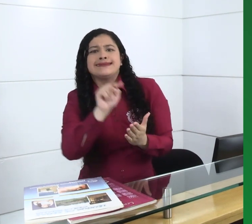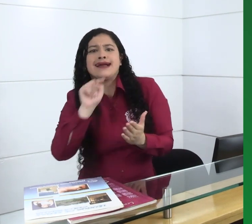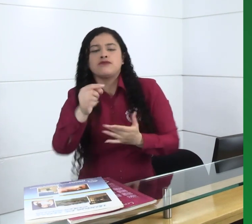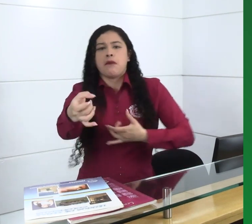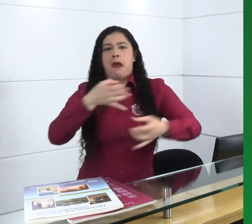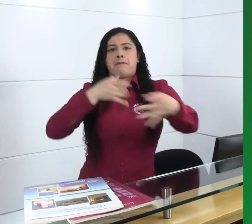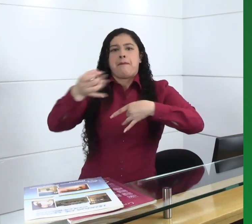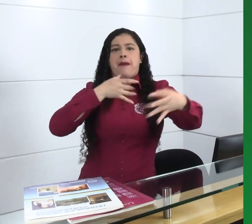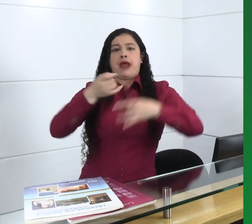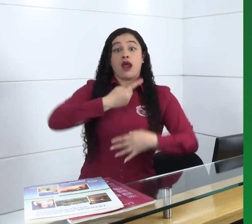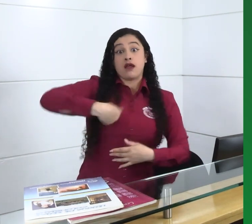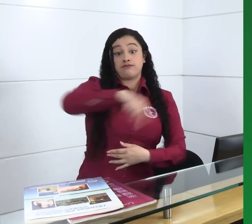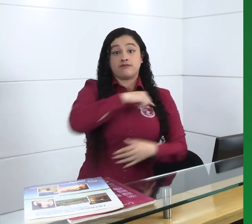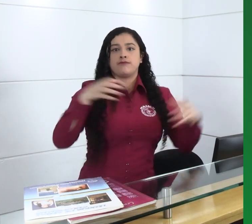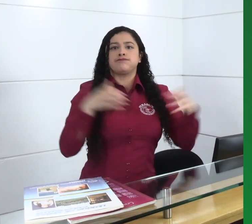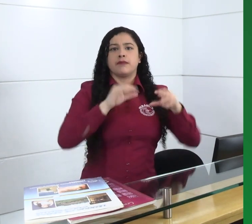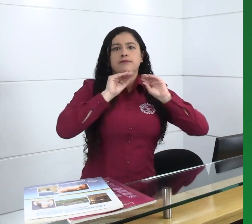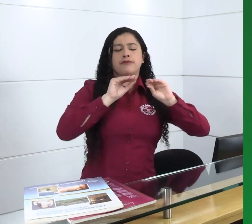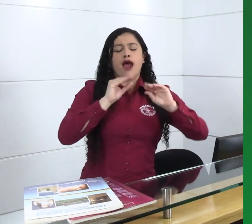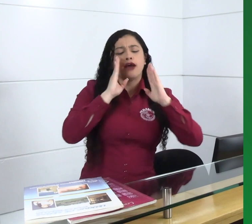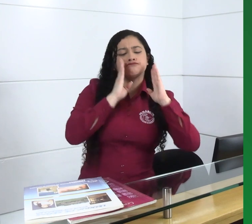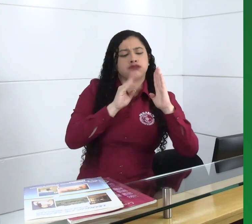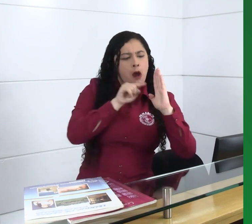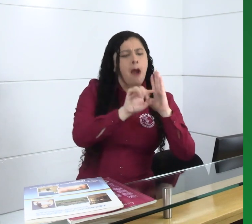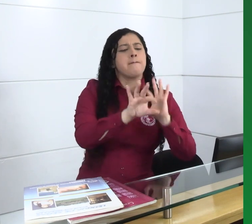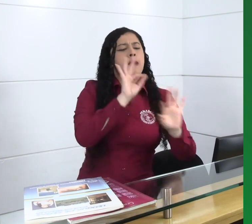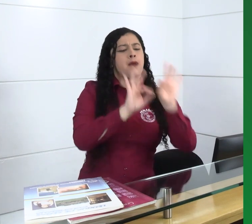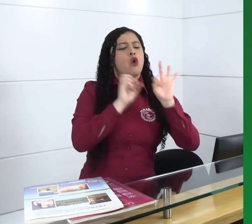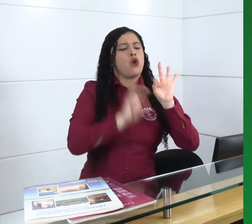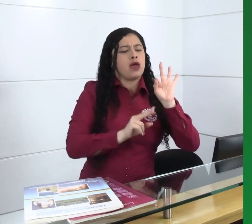con la información de los libros o DVDs que deseas comprar.